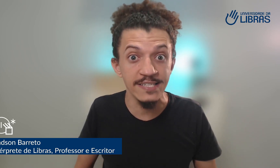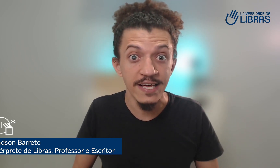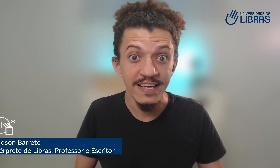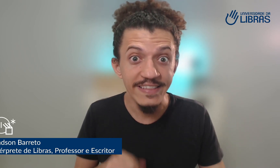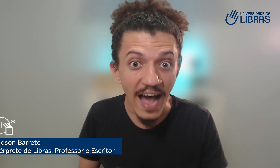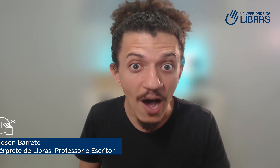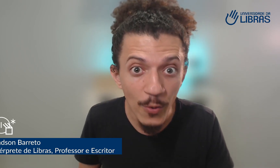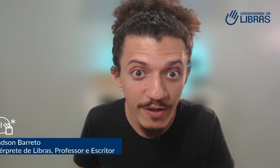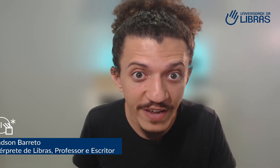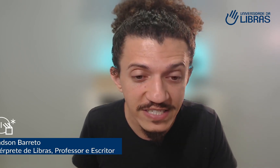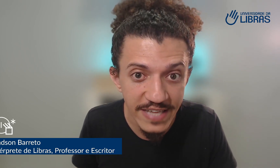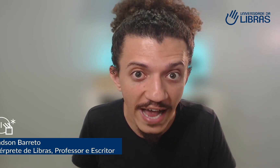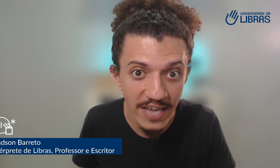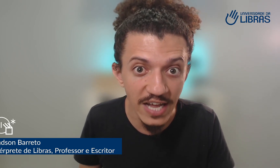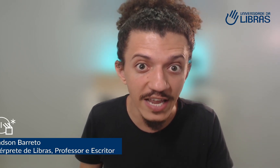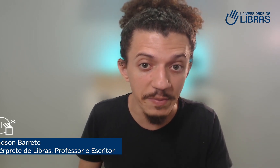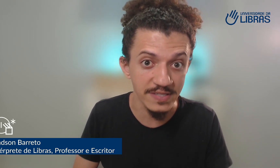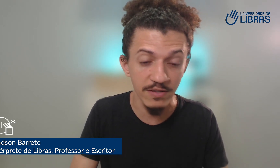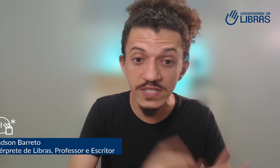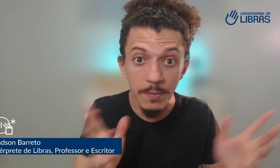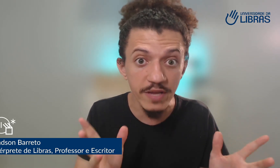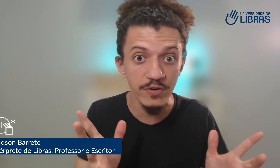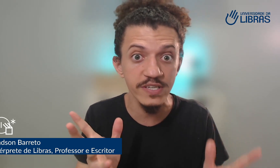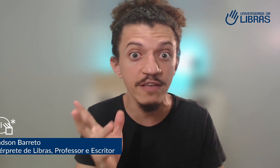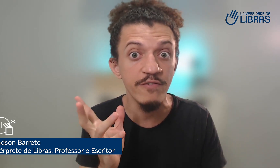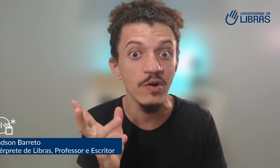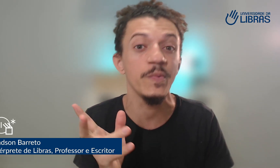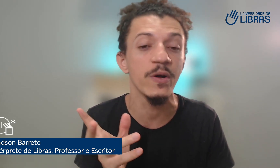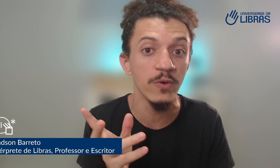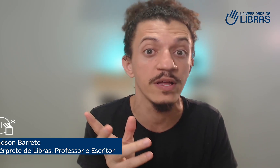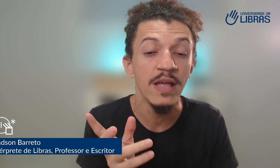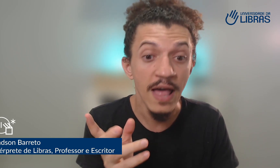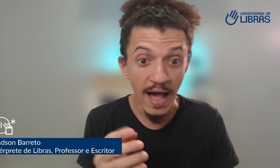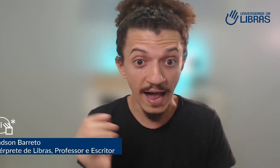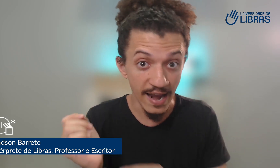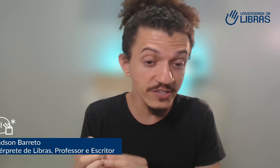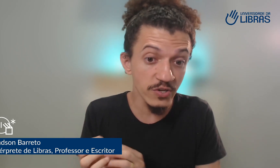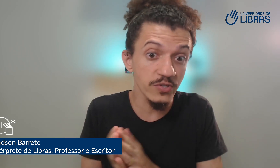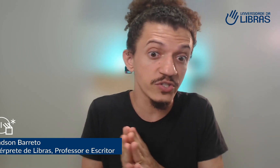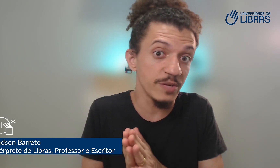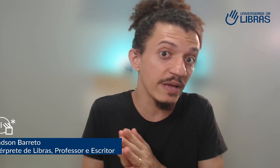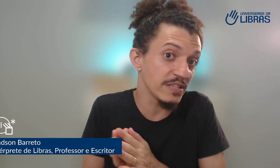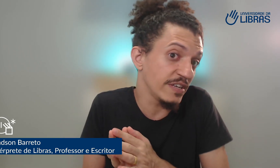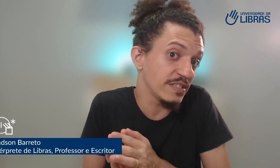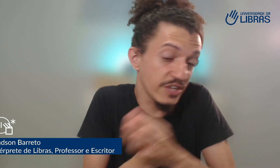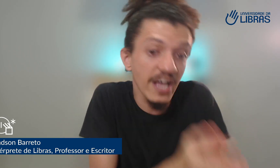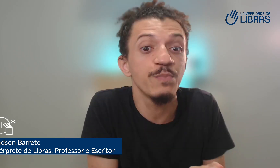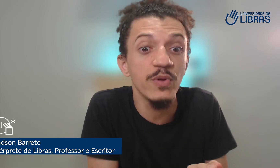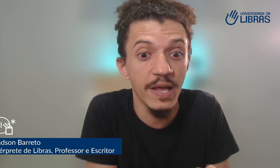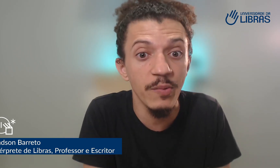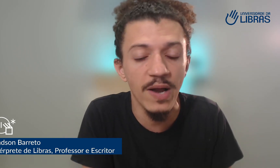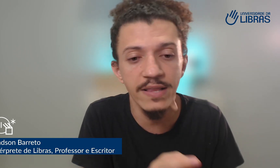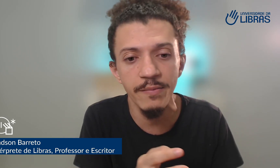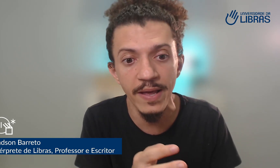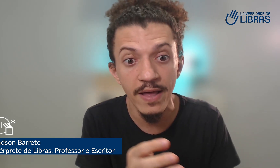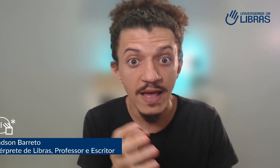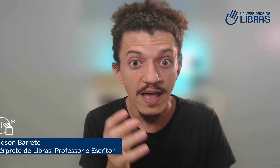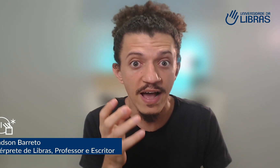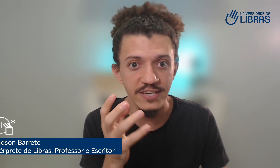da Universidade da Libras. Então, sempre que você envia uma pergunta, além de nosso time, às vezes te responder por lá também, a